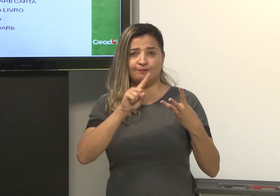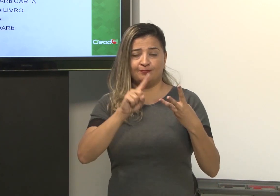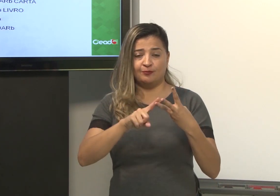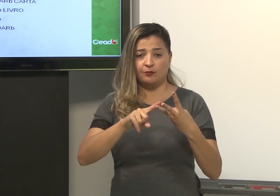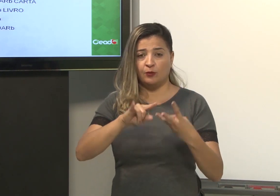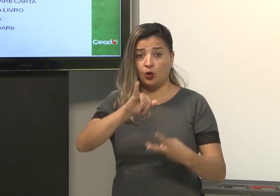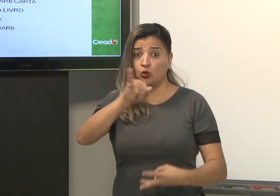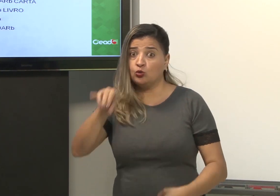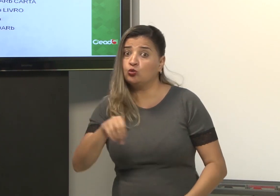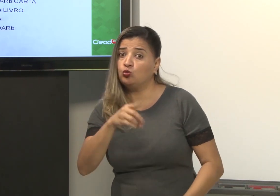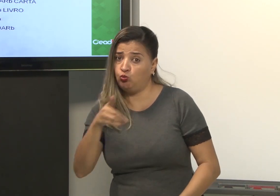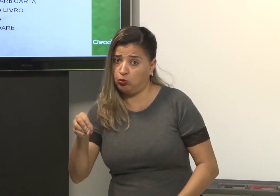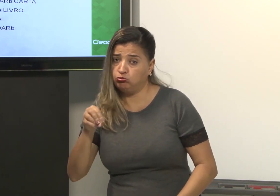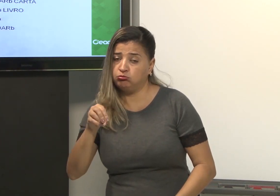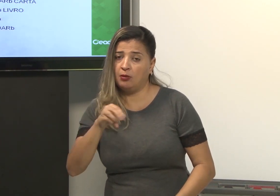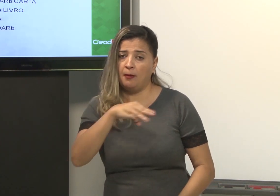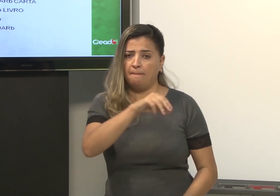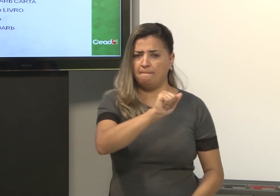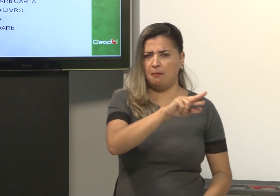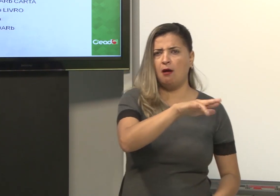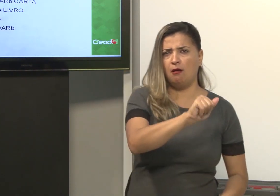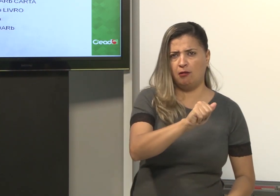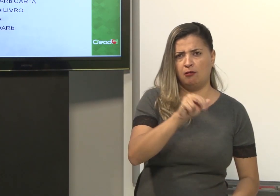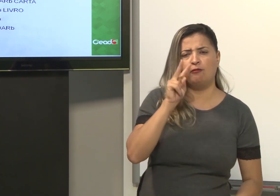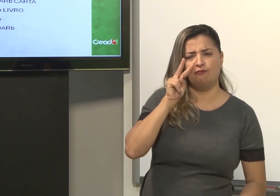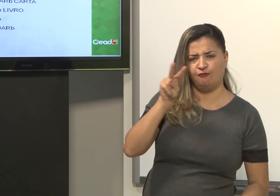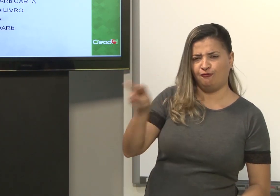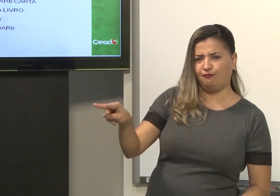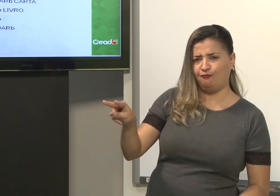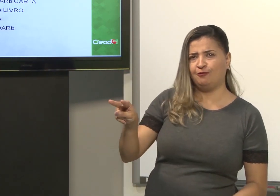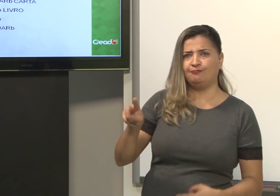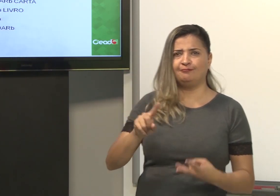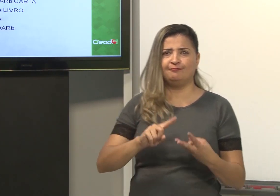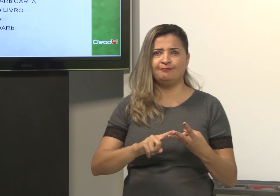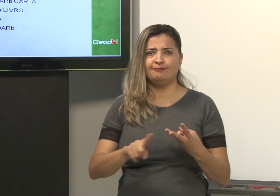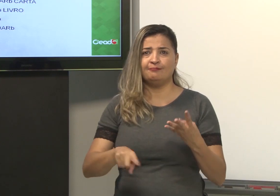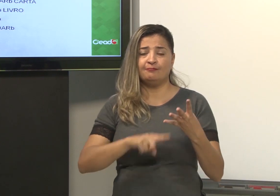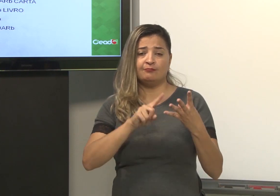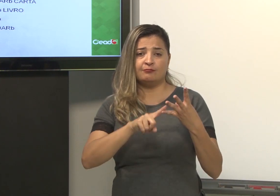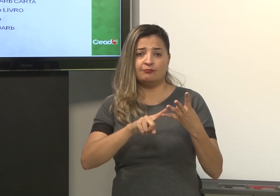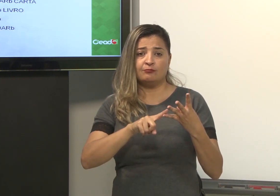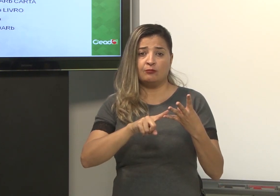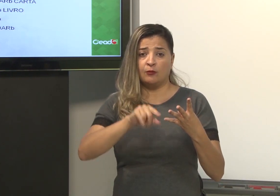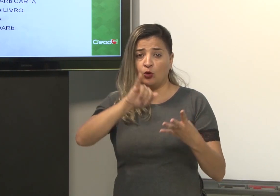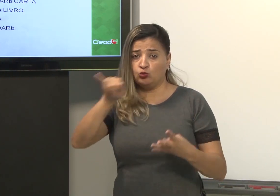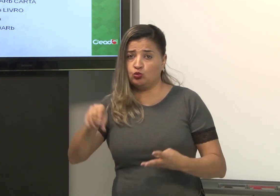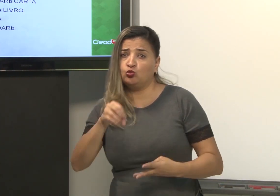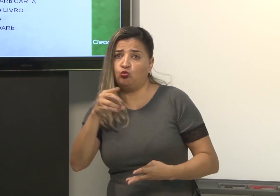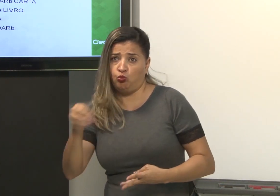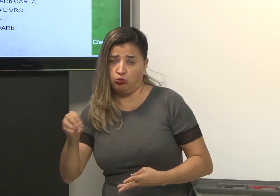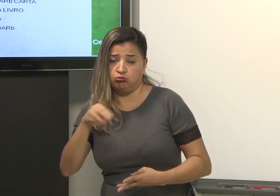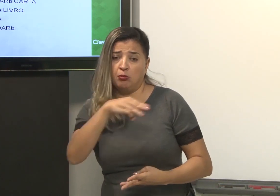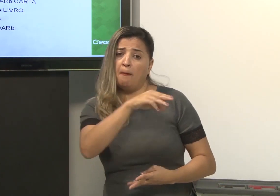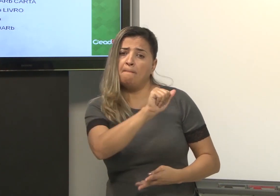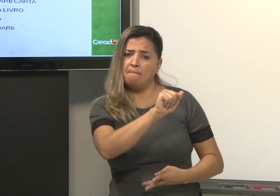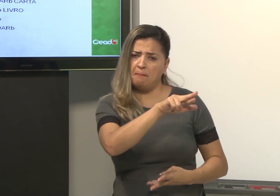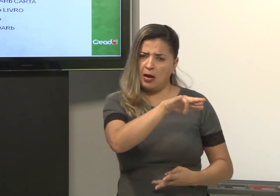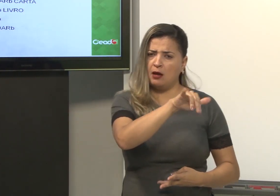João está aqui. Maria olhou, viu, João? João está marcado aqui e Maria o